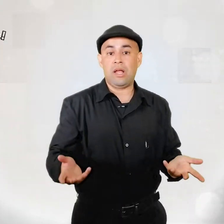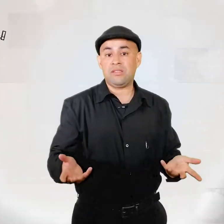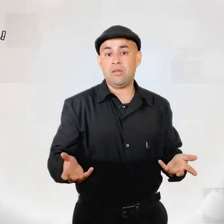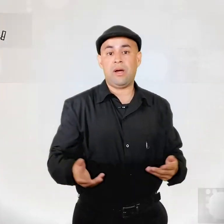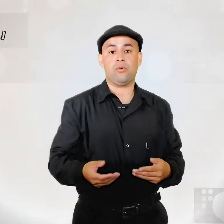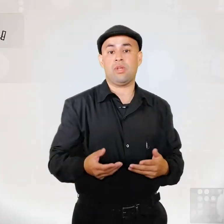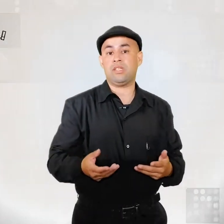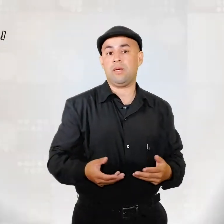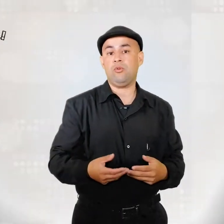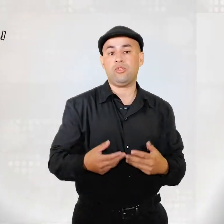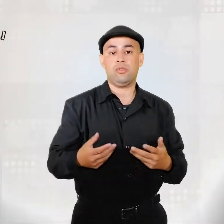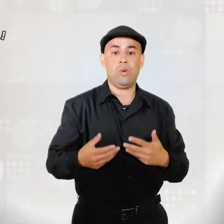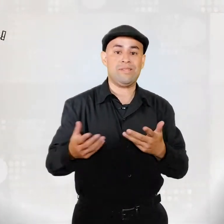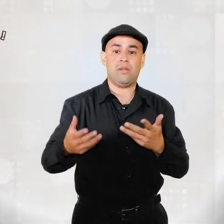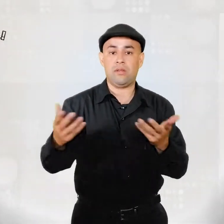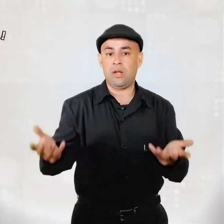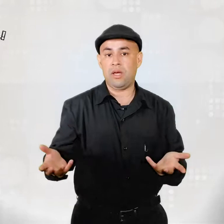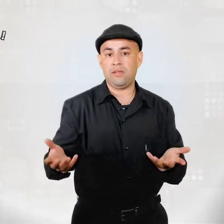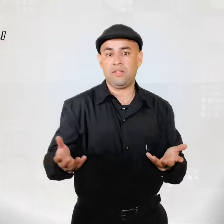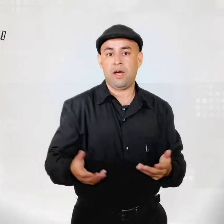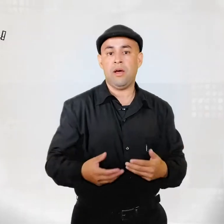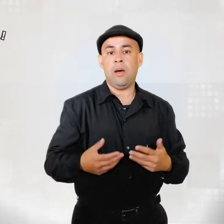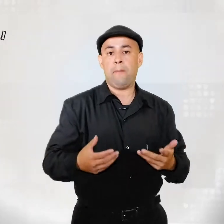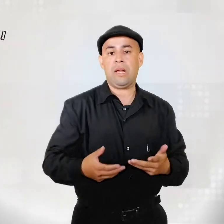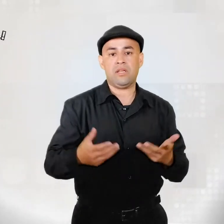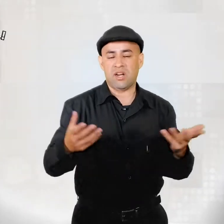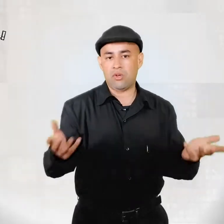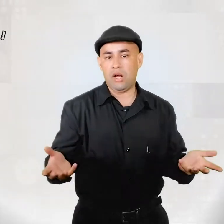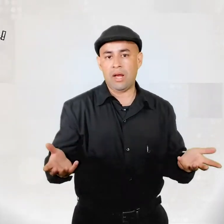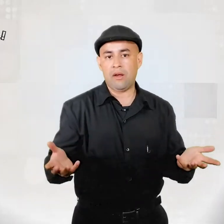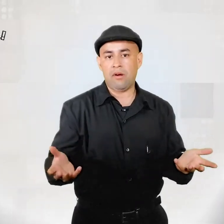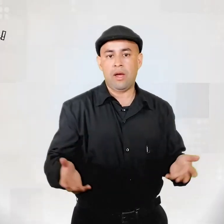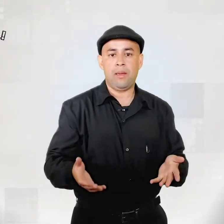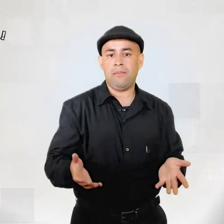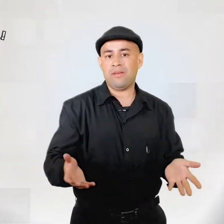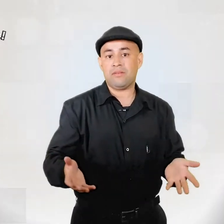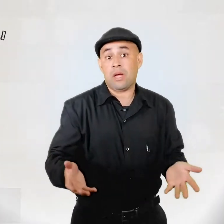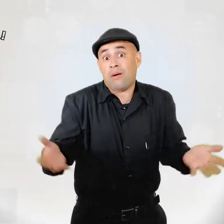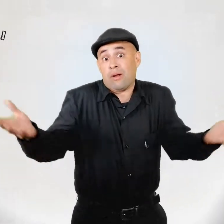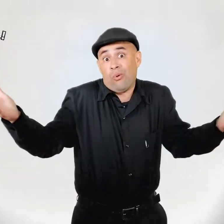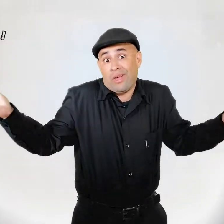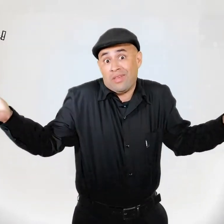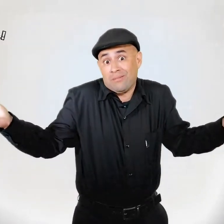lástima que utilicemos nuestra inteligencia para desarrollar la guerra en vez de acabar con ella.